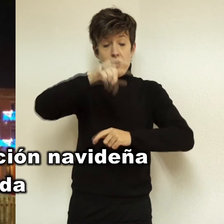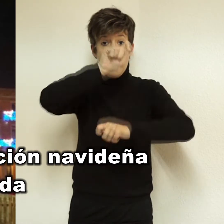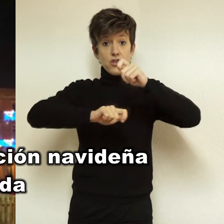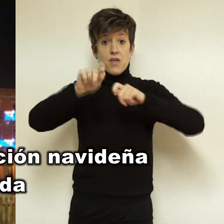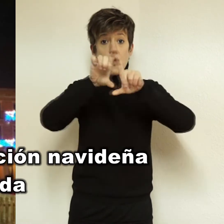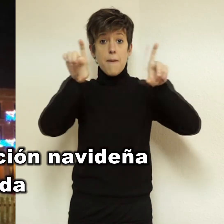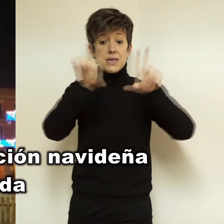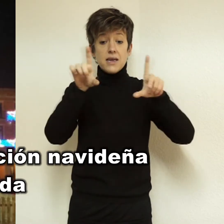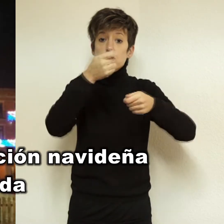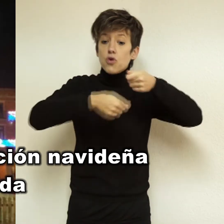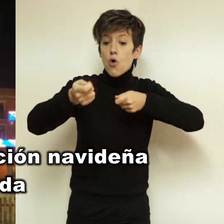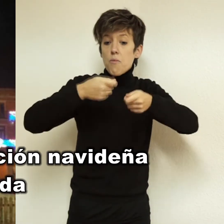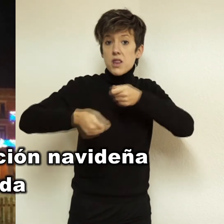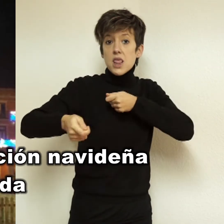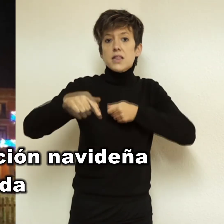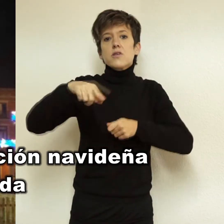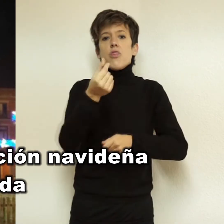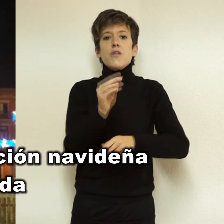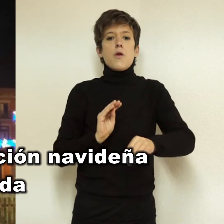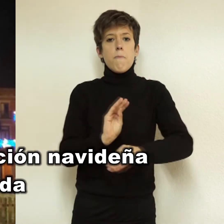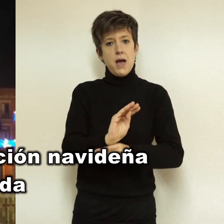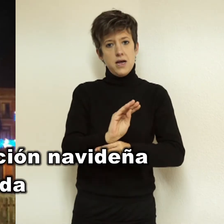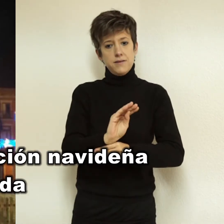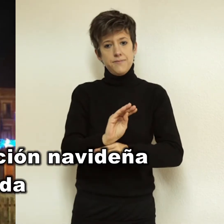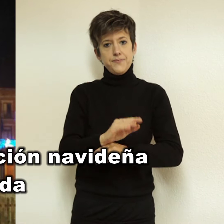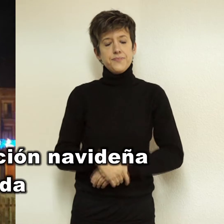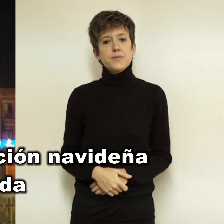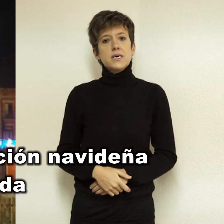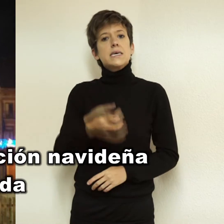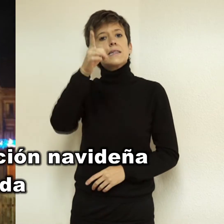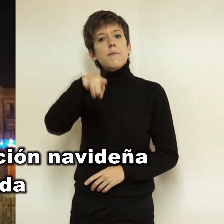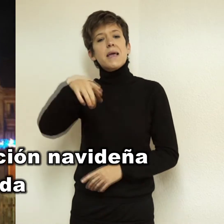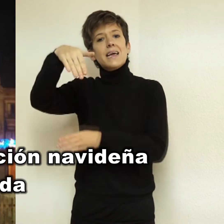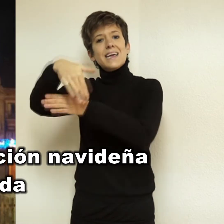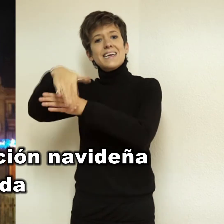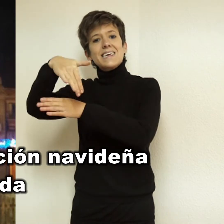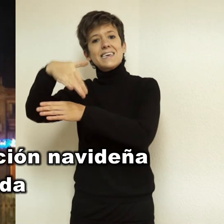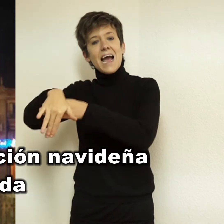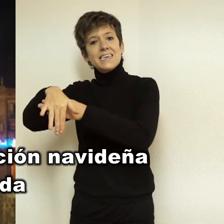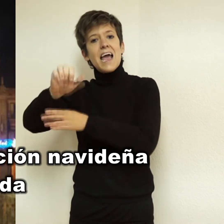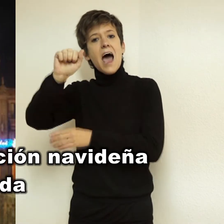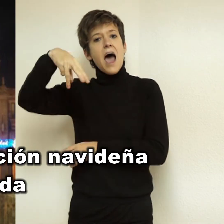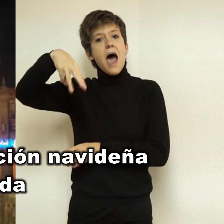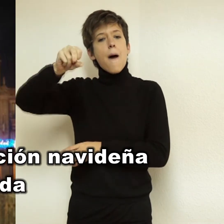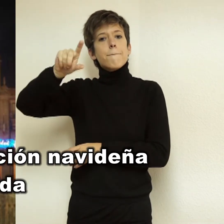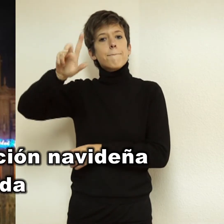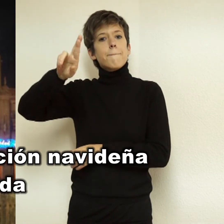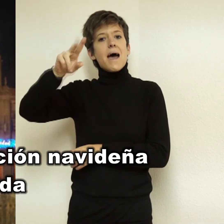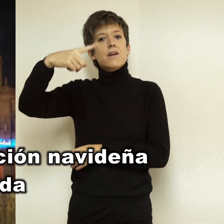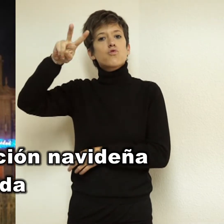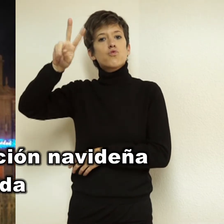cuya asociación de comerciantes sufragará el coste de las luminarias de esta zona, lo mismo que en la zona comercial de un tramo de calle